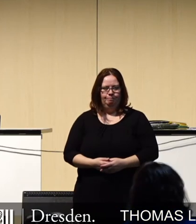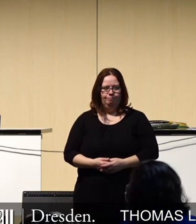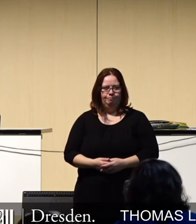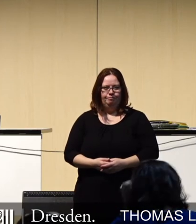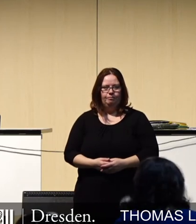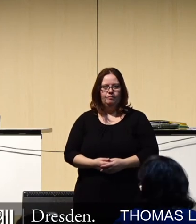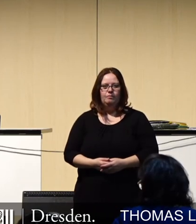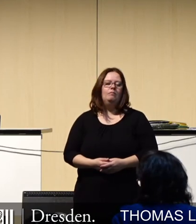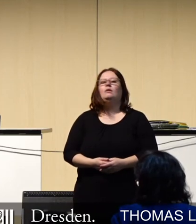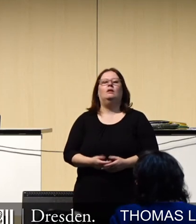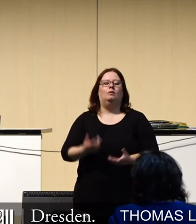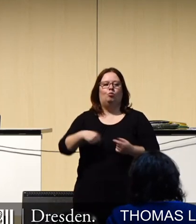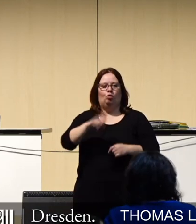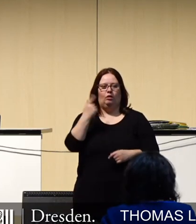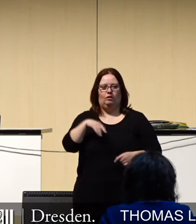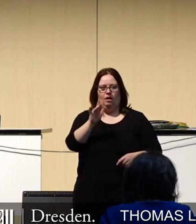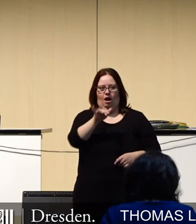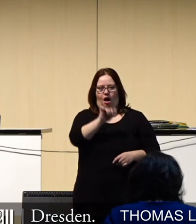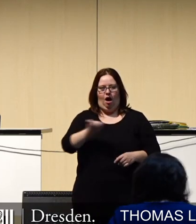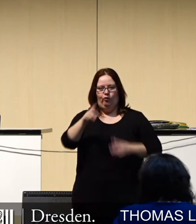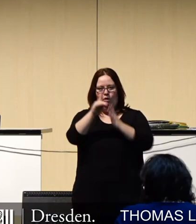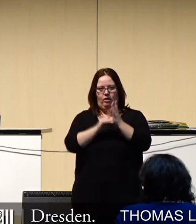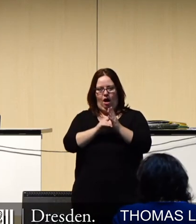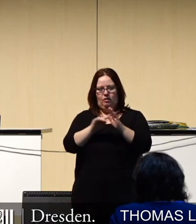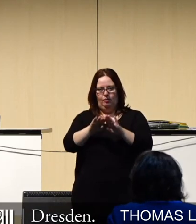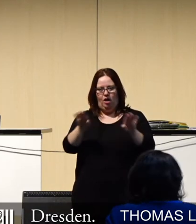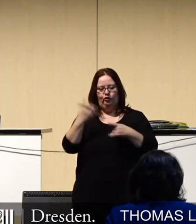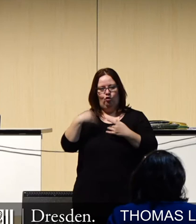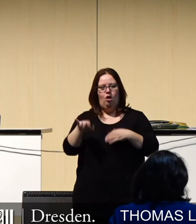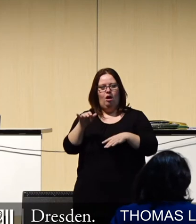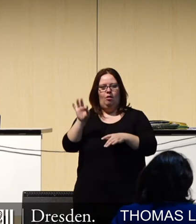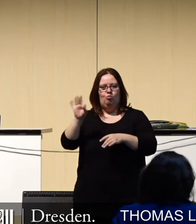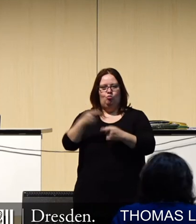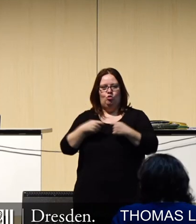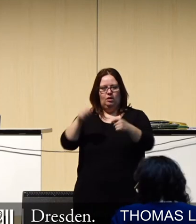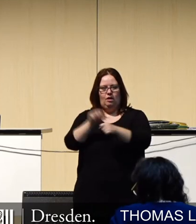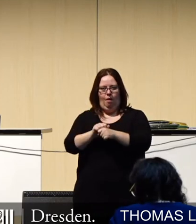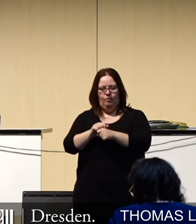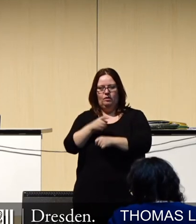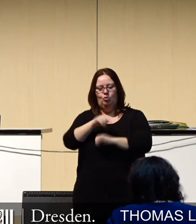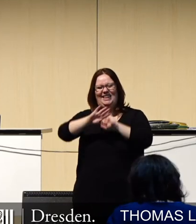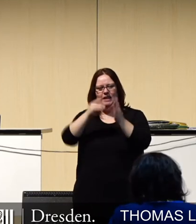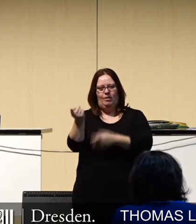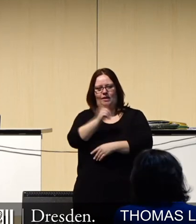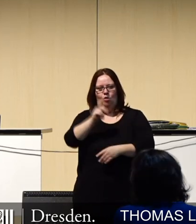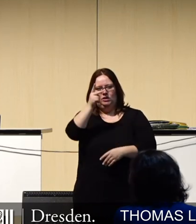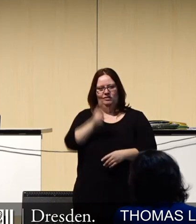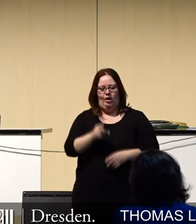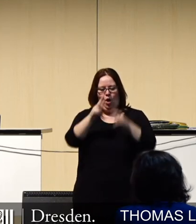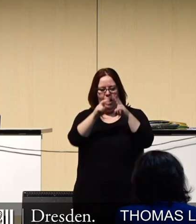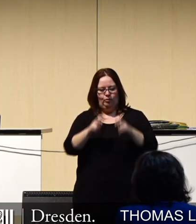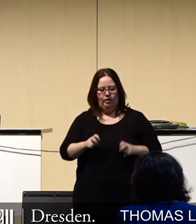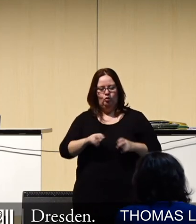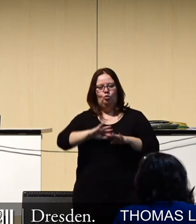Der RWTH Aachen, welcher die Datenbasis für die Einschätzung des Bundesamtes für Strahlenschutz geliefert hat, liegen insgesamt 1200 experimentelle